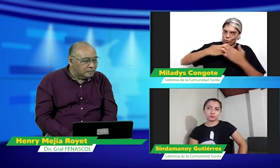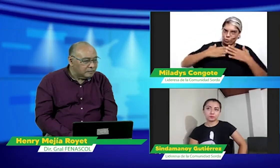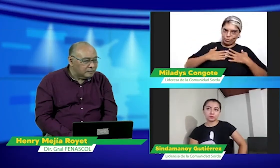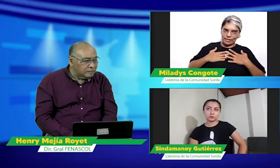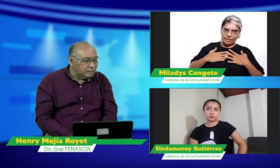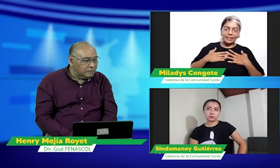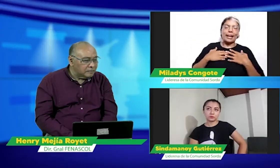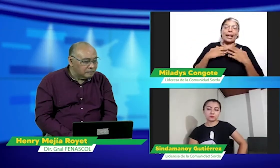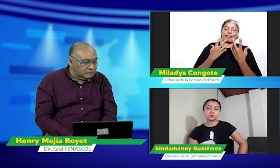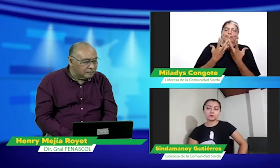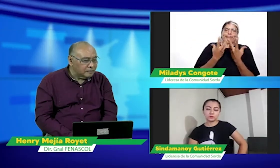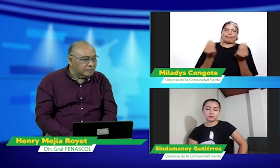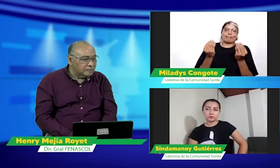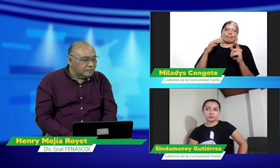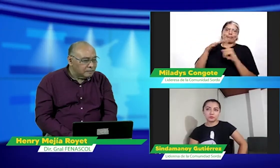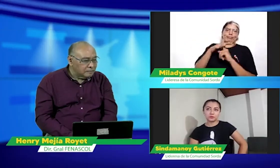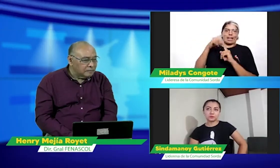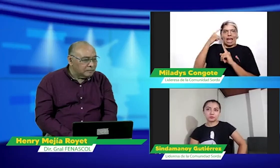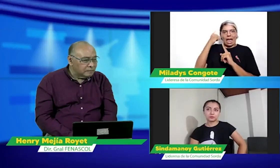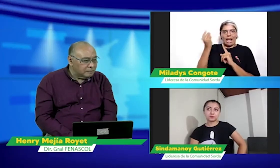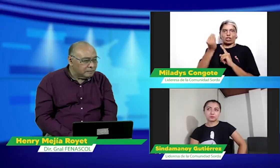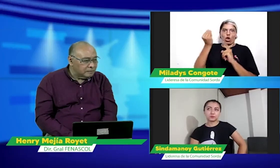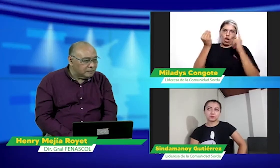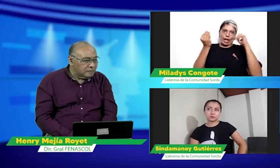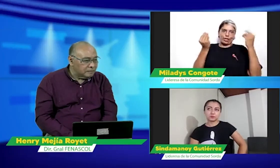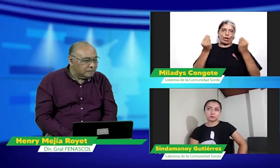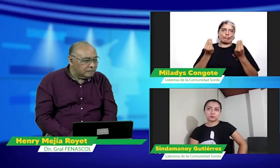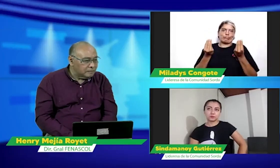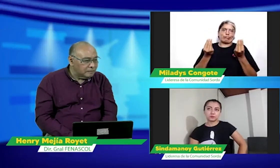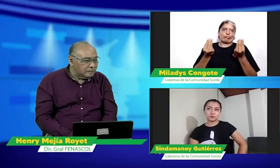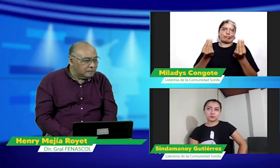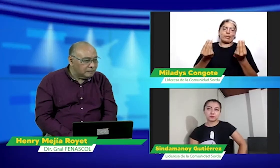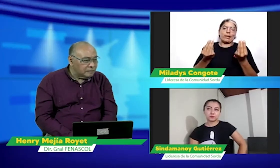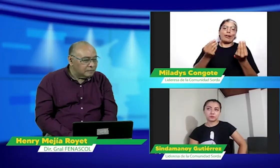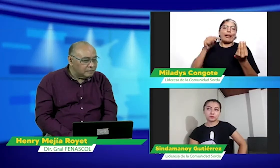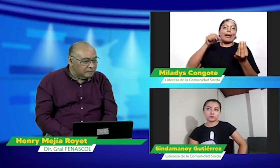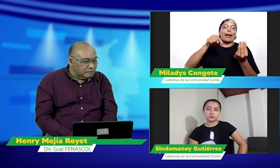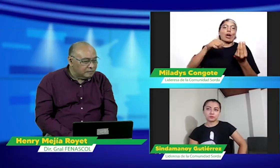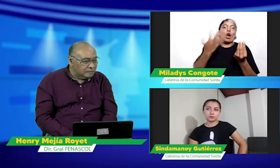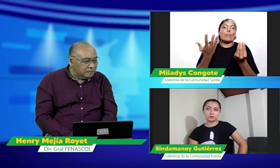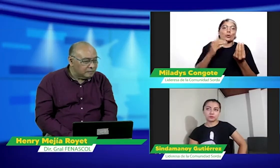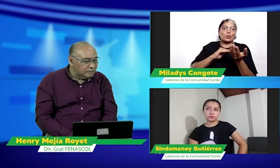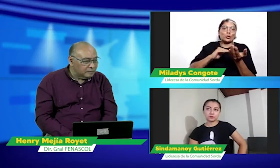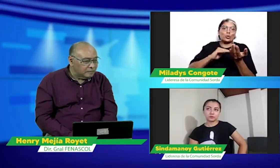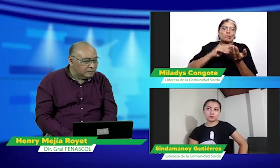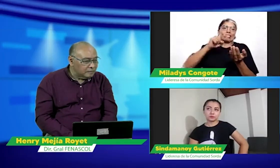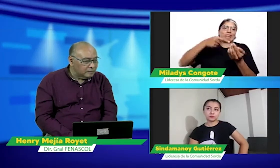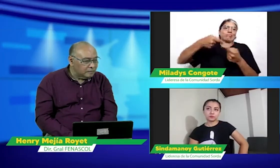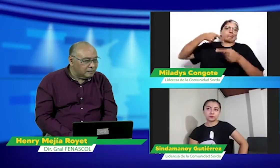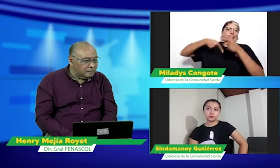generación es mi opinión y que la ideología no sea unificada y hayan dos posturas